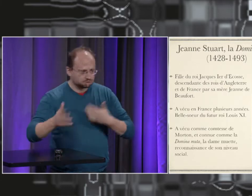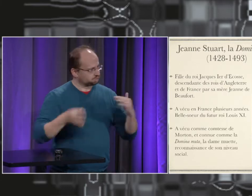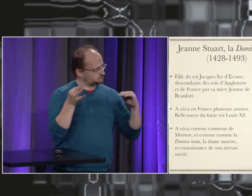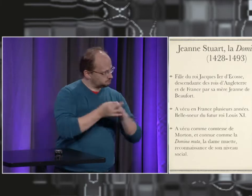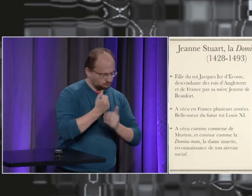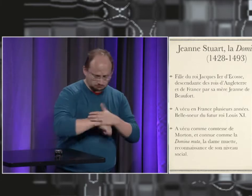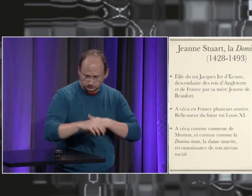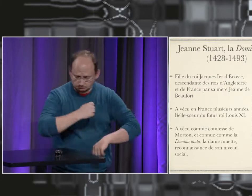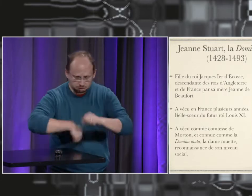Suard